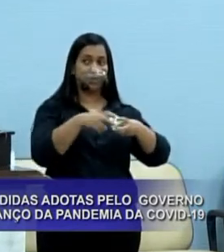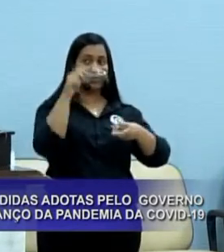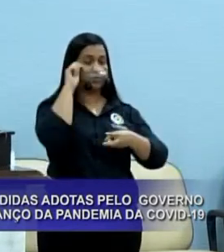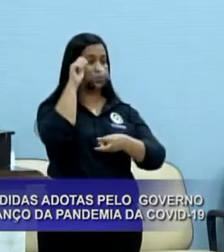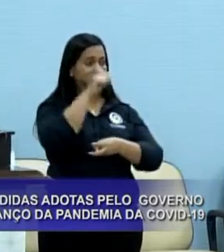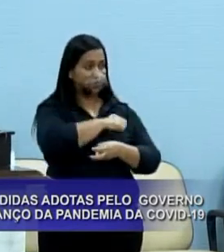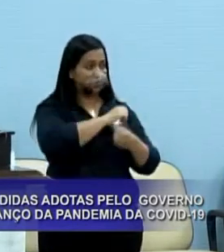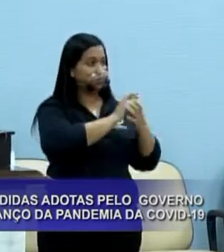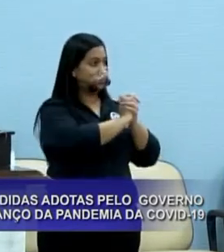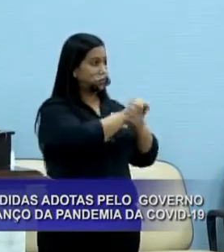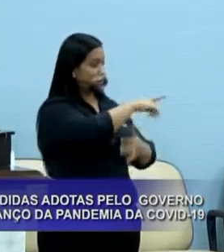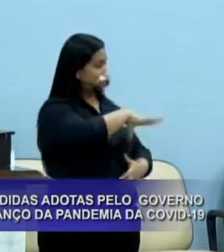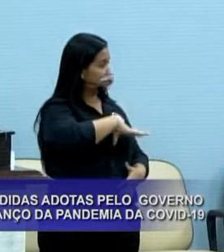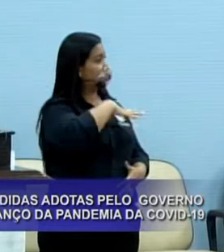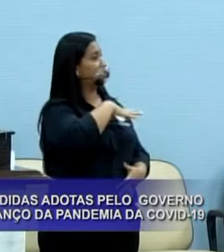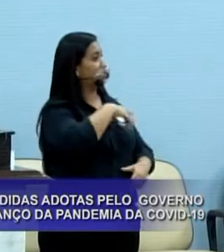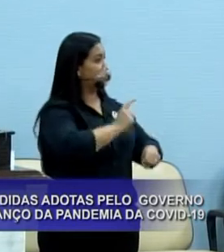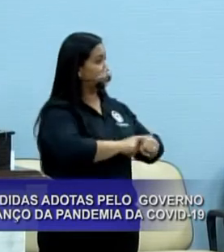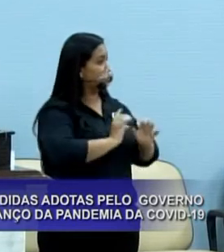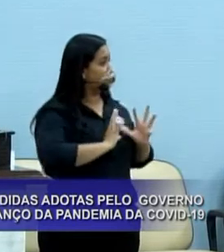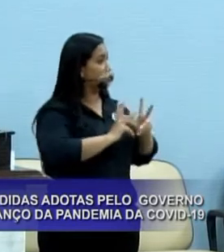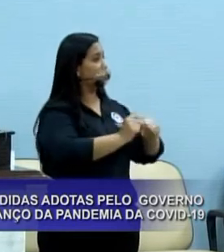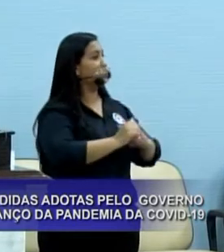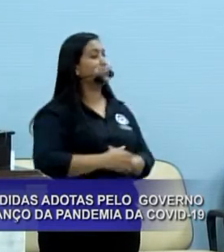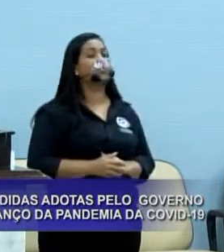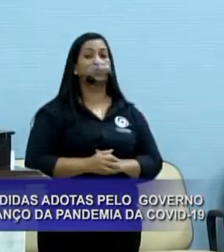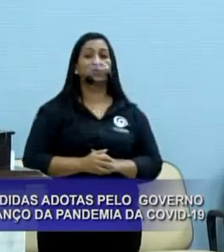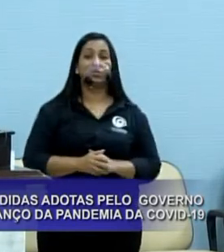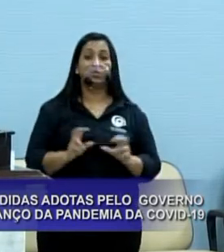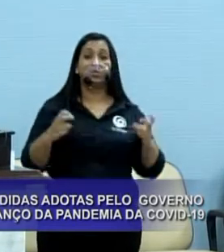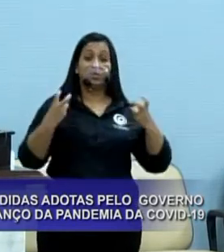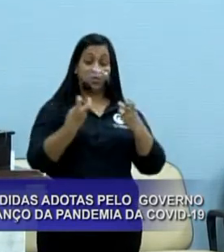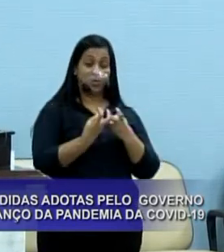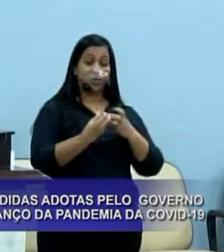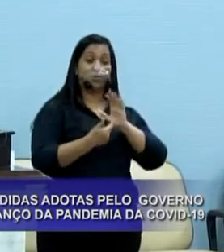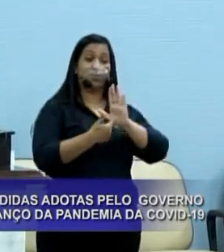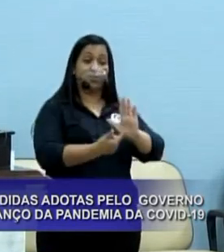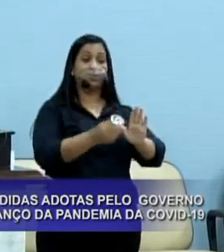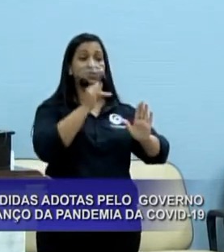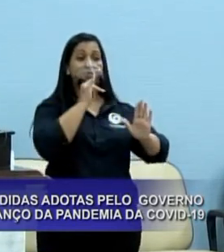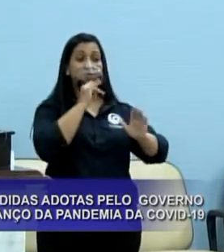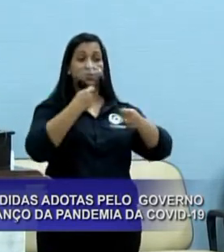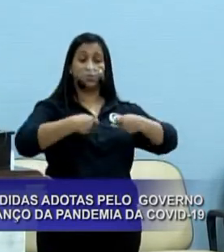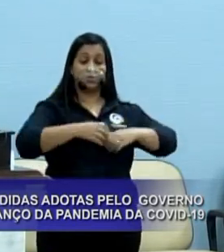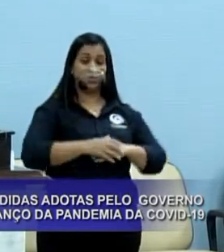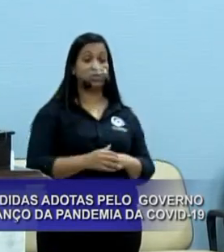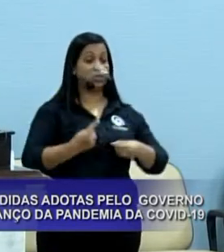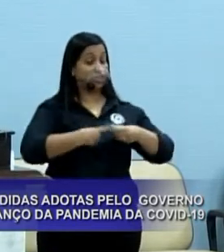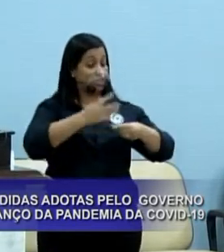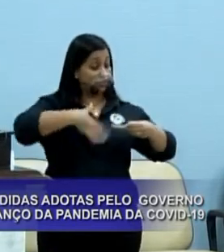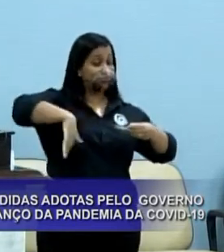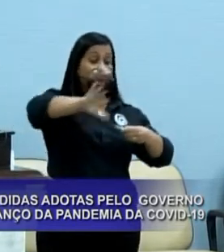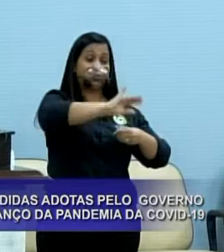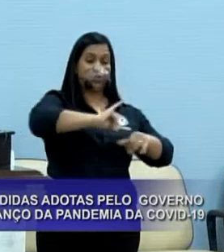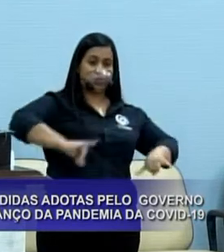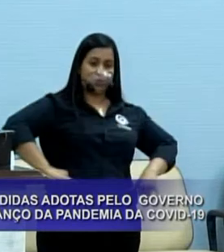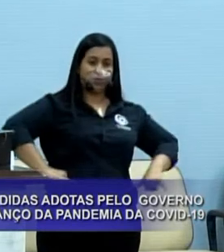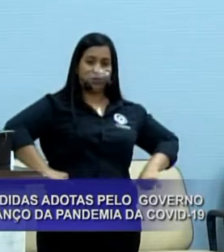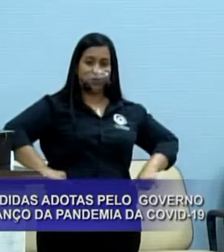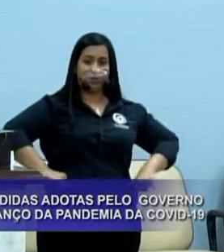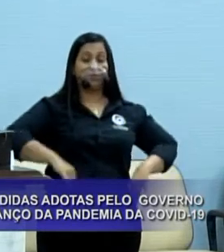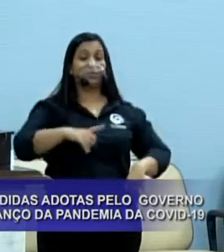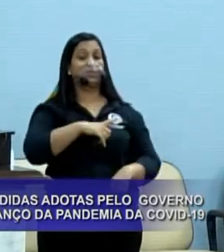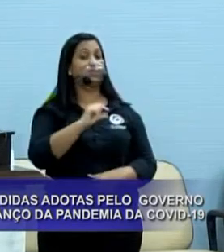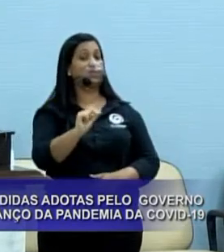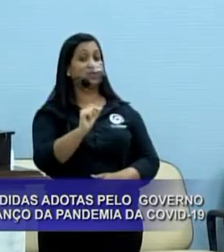parabéns pela coragem, pelo momento, a Câmara Municipal tem que ser exemplo, a nossa cidade está sofrendo muito, tivemos audiência